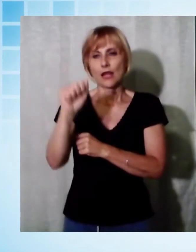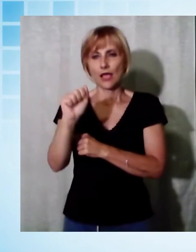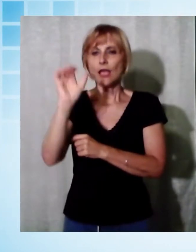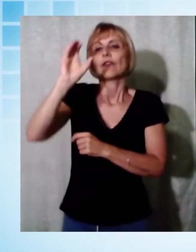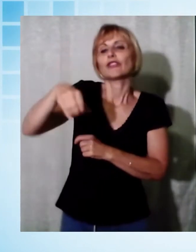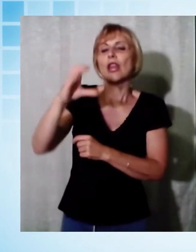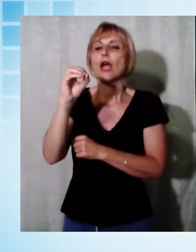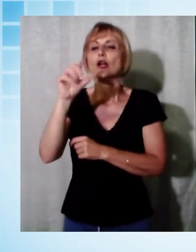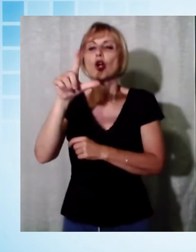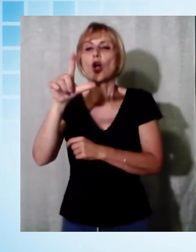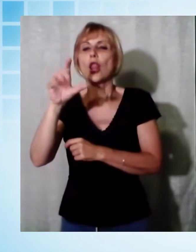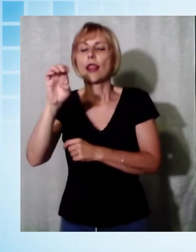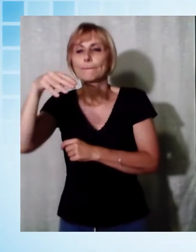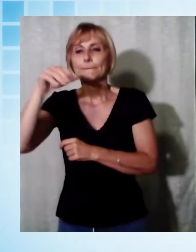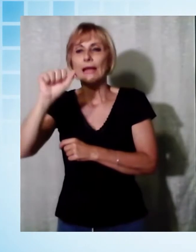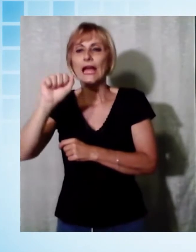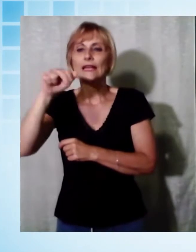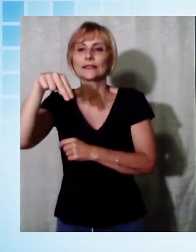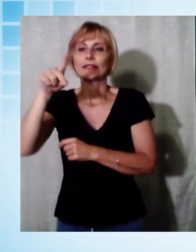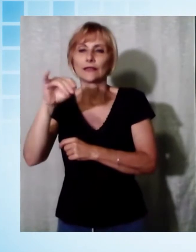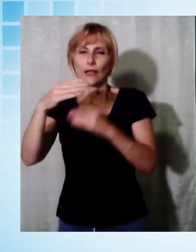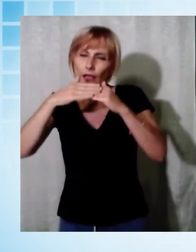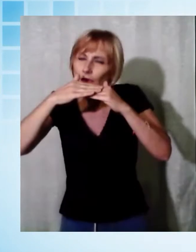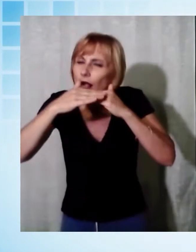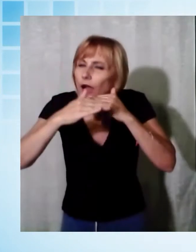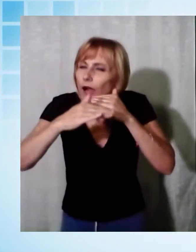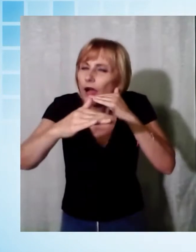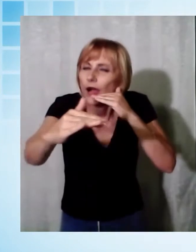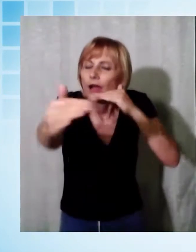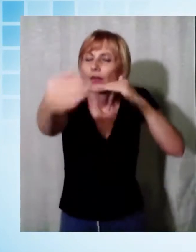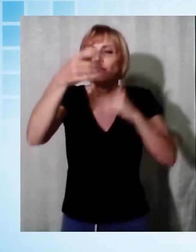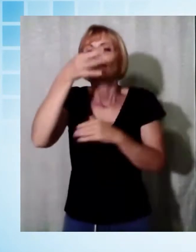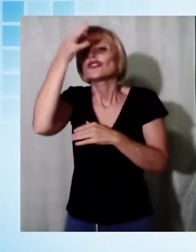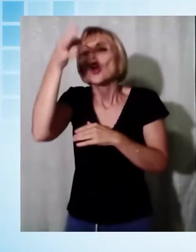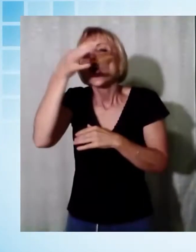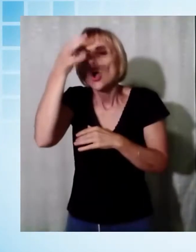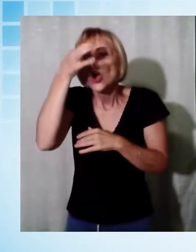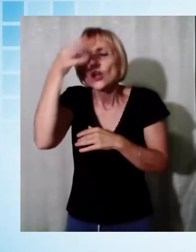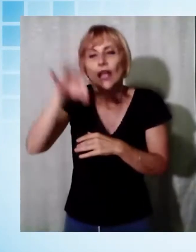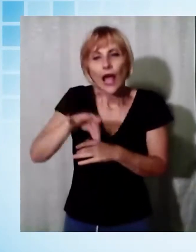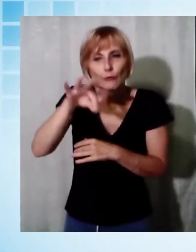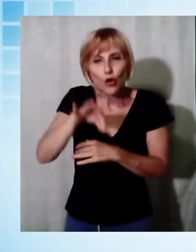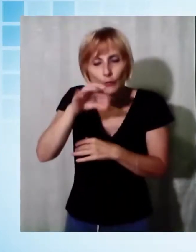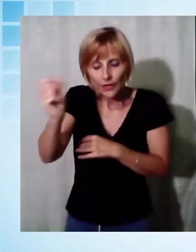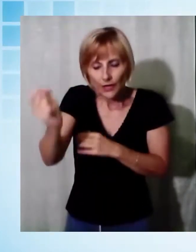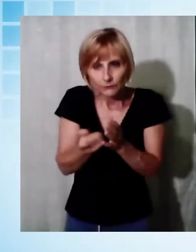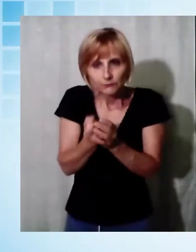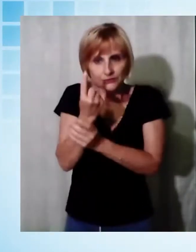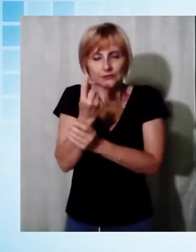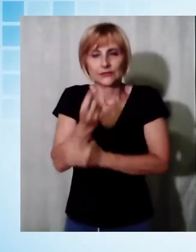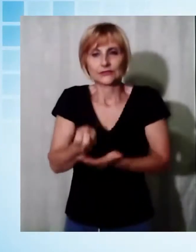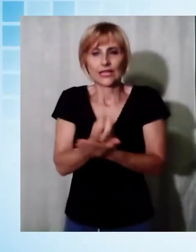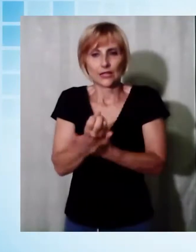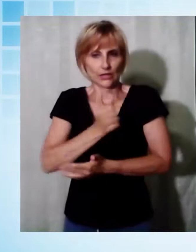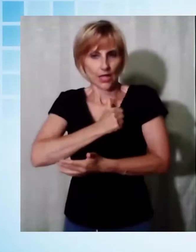donato una distesa immensa di camomilla, una pianta che in questo caso è nata spontanea e come vediamo in quantità davvero notevole. Il suo